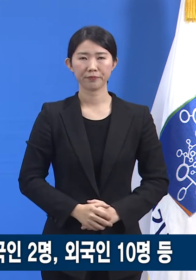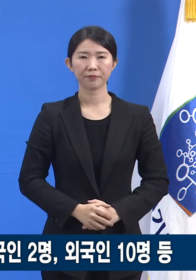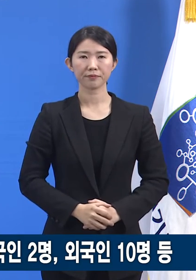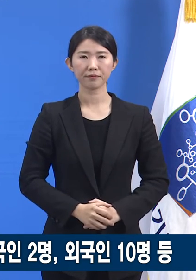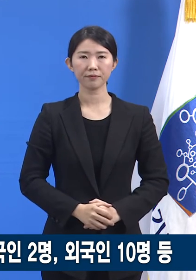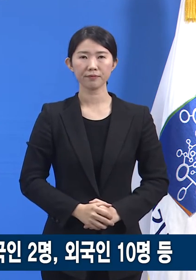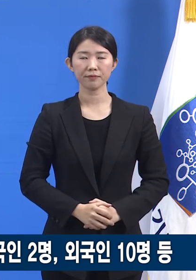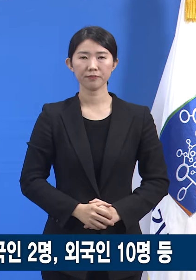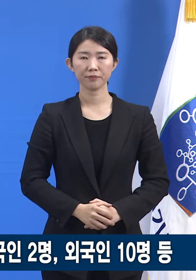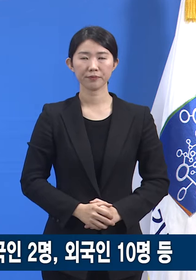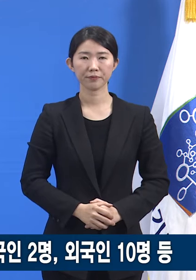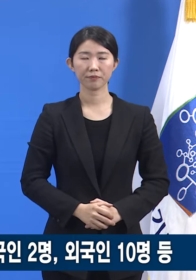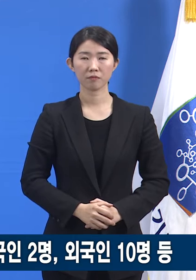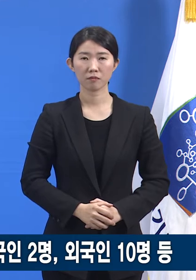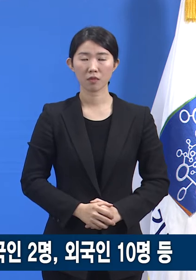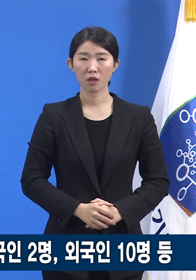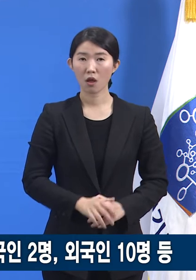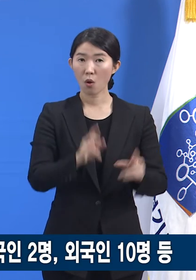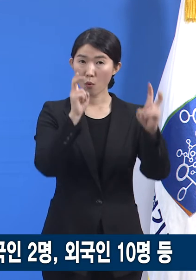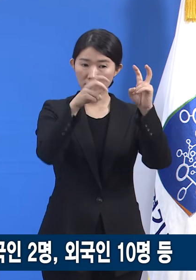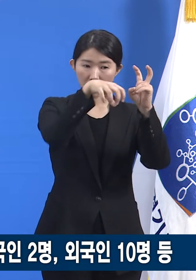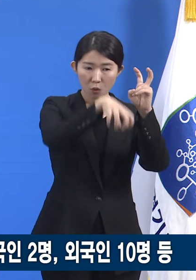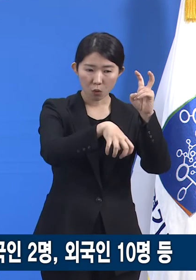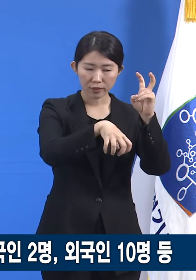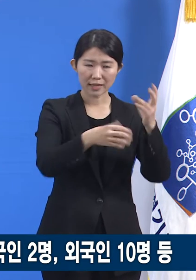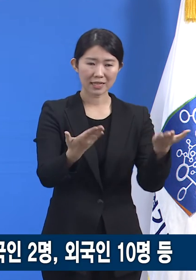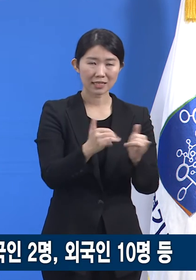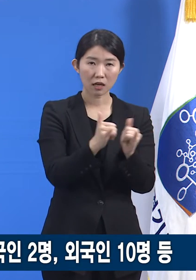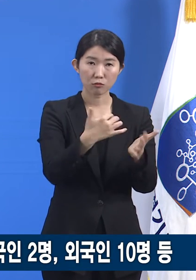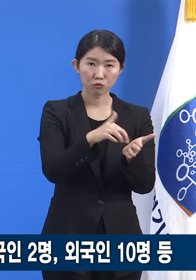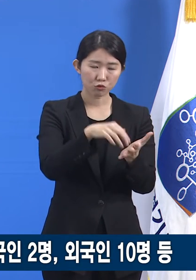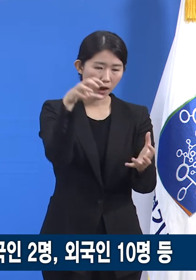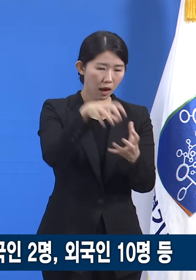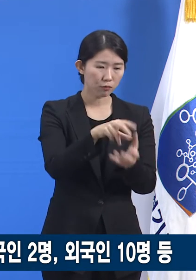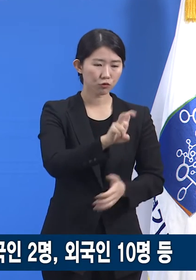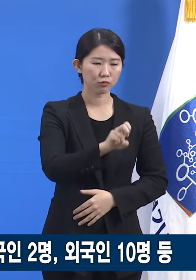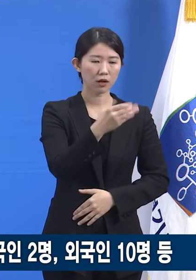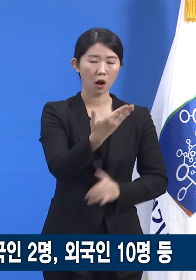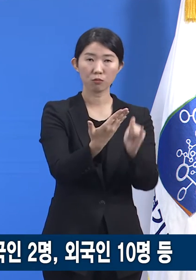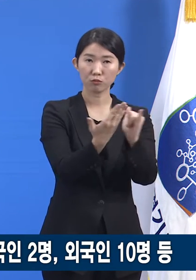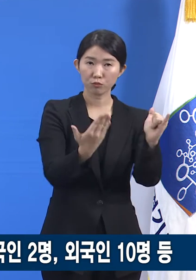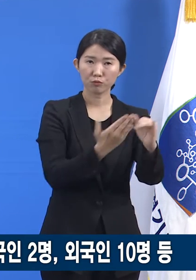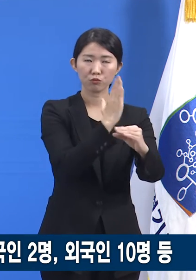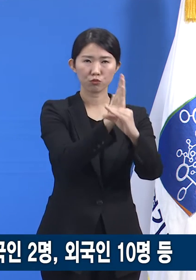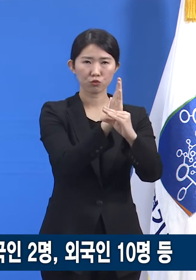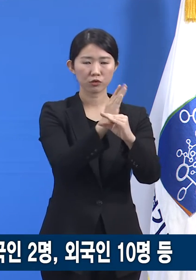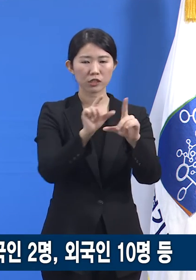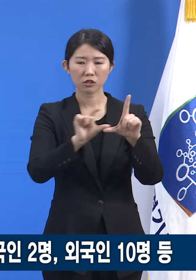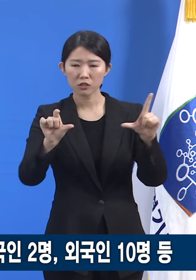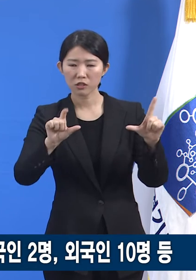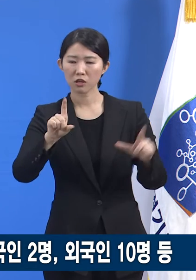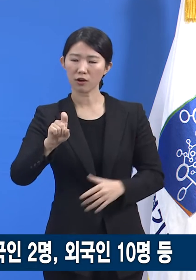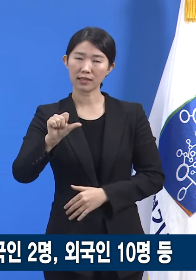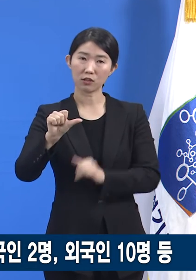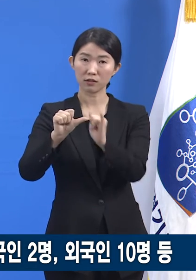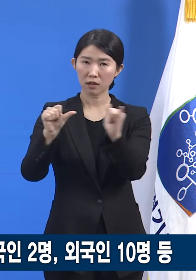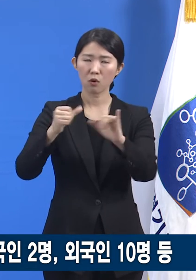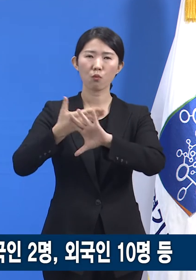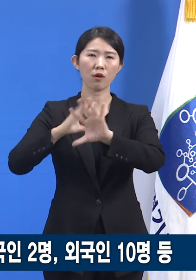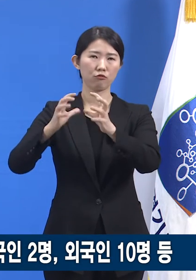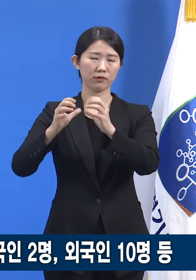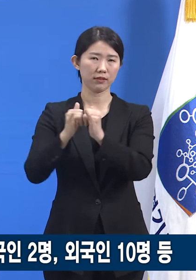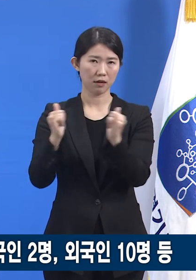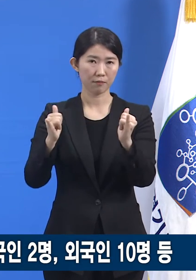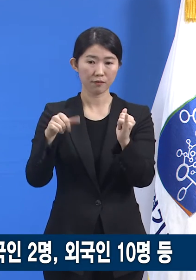관련 업체는 총 직원 29명 중 15명이 외국인 근로자였으며 해당 사업장은